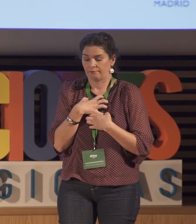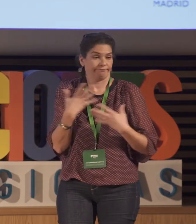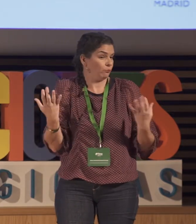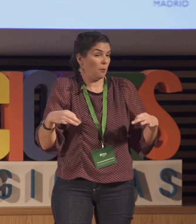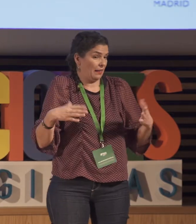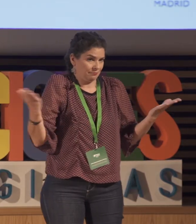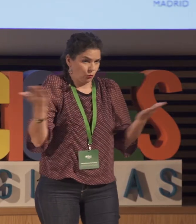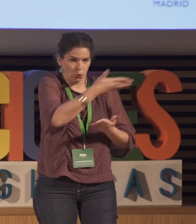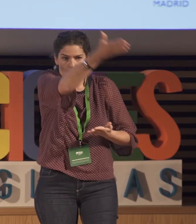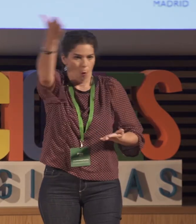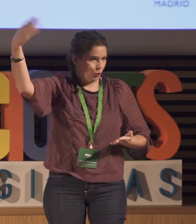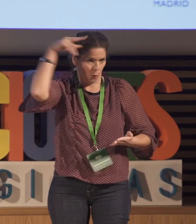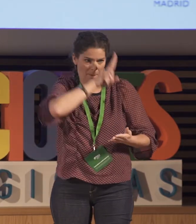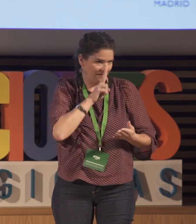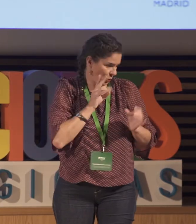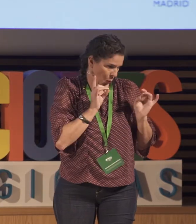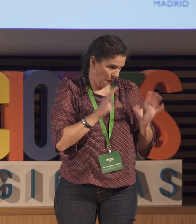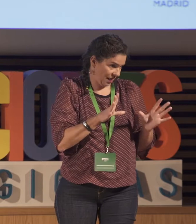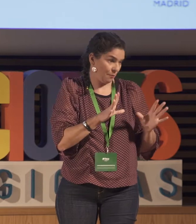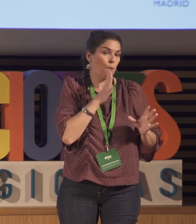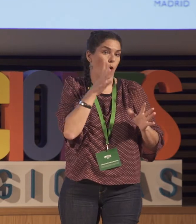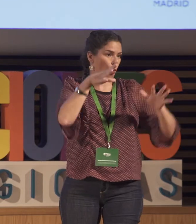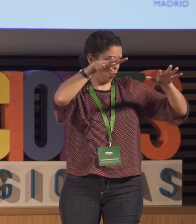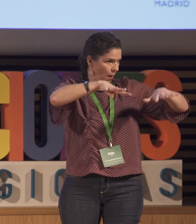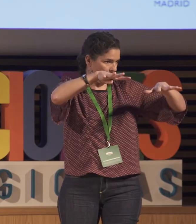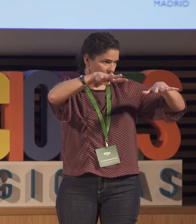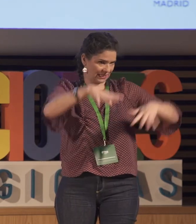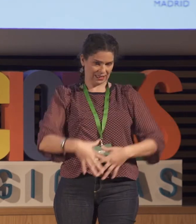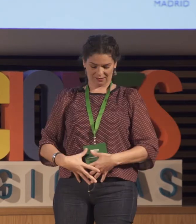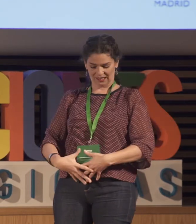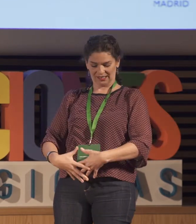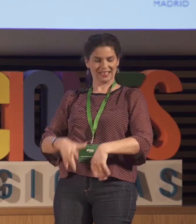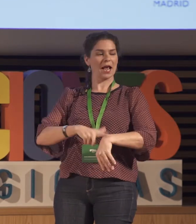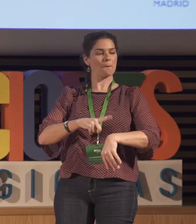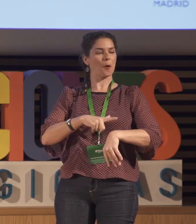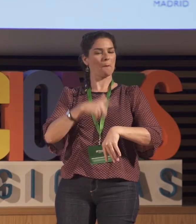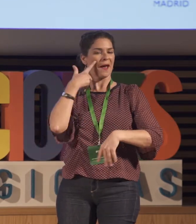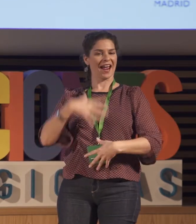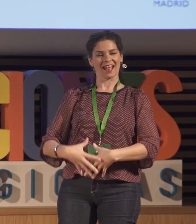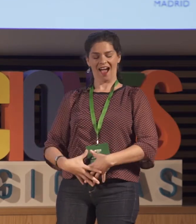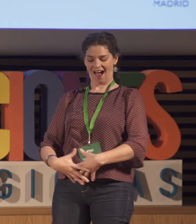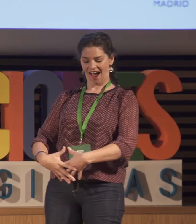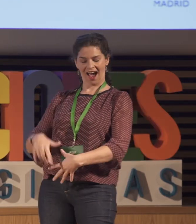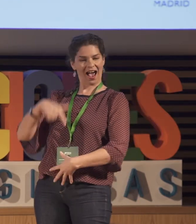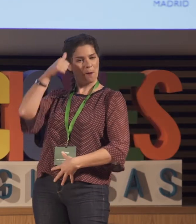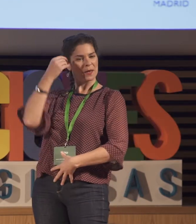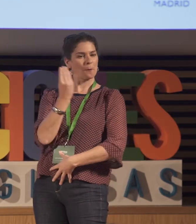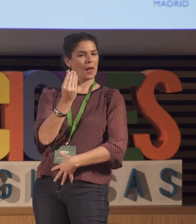los padres cuando nacen un hijo con diversidad funcional entran en estado de shock, porque claro, durante los nueve meses de embarazo están deseando ver